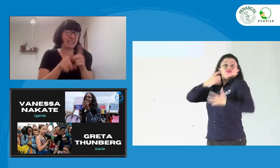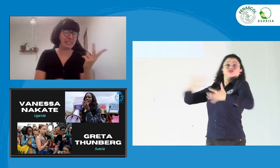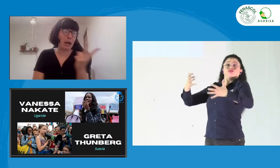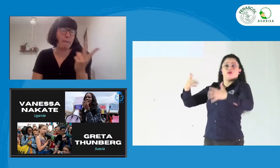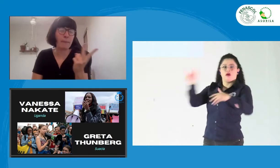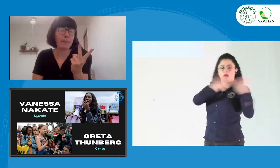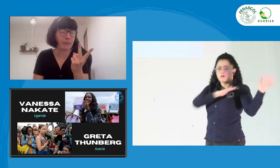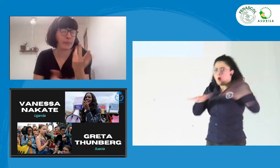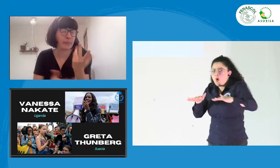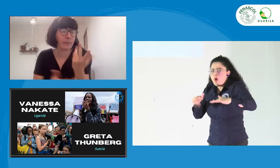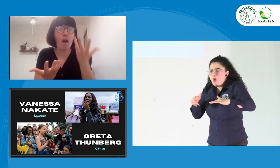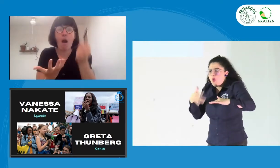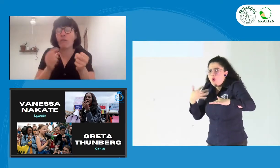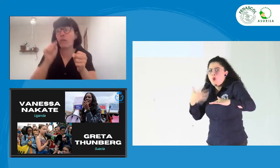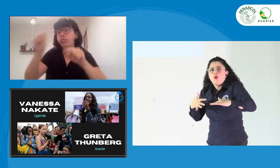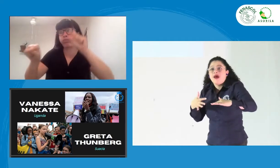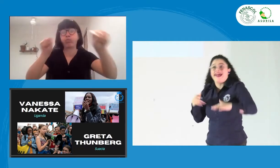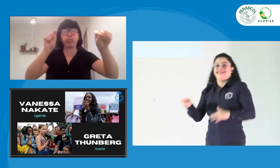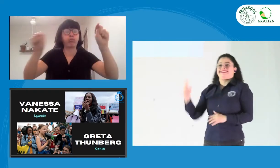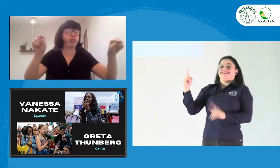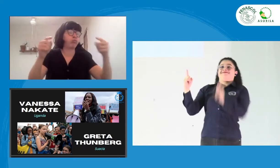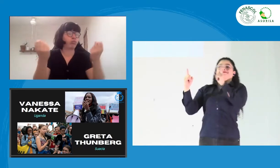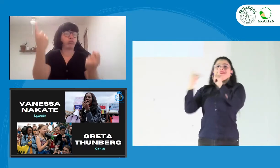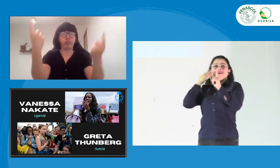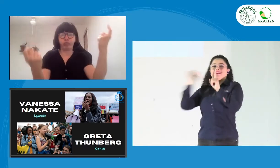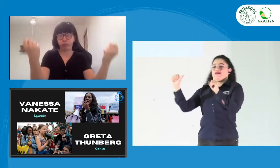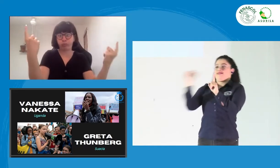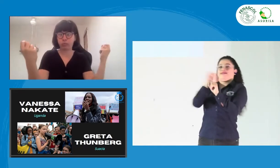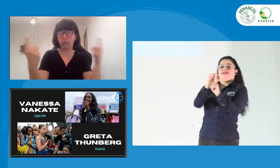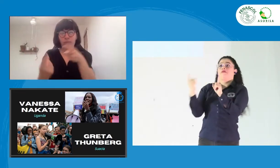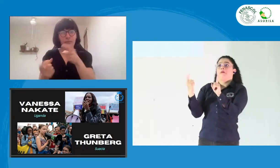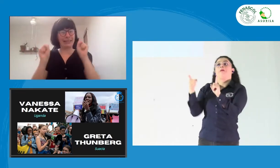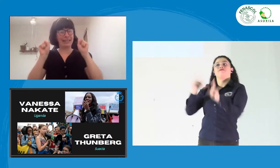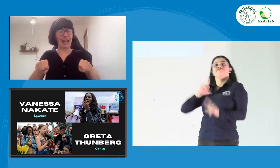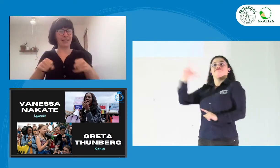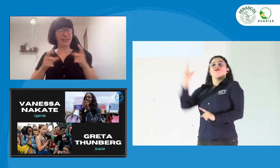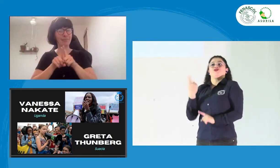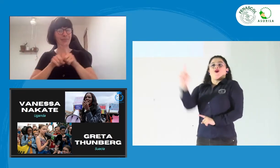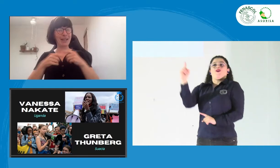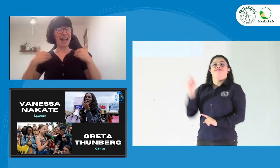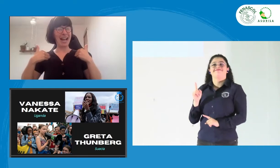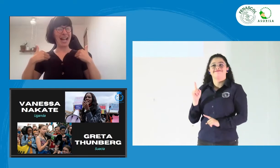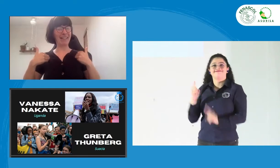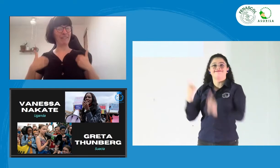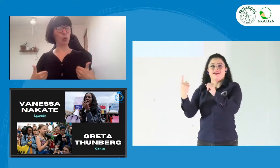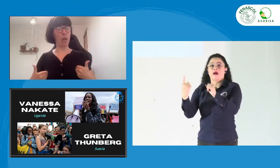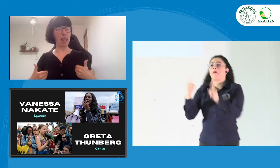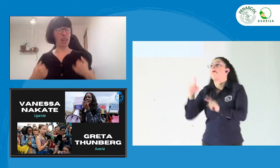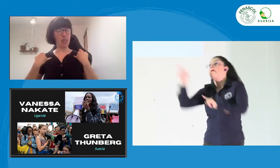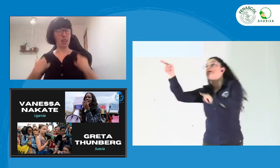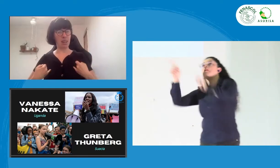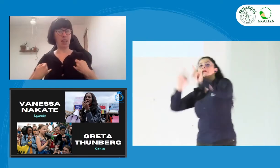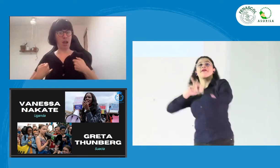incidencia, logra un impacto y se puede hacer en diferentes espacios así como ellas dos lo han logrado.